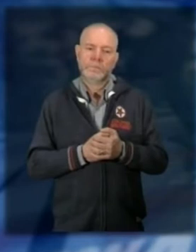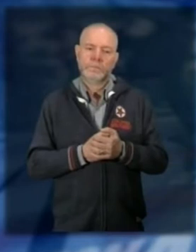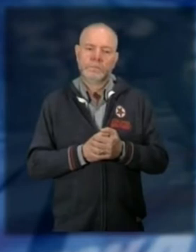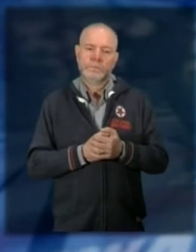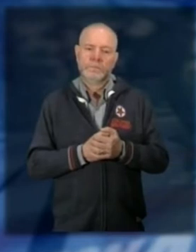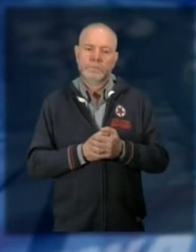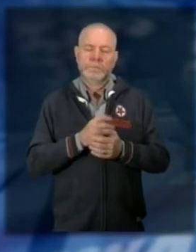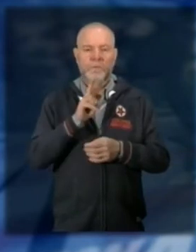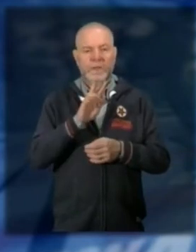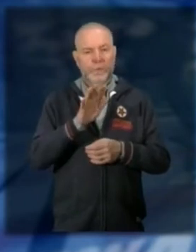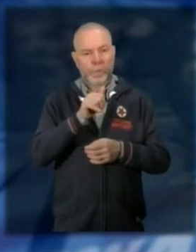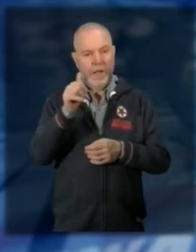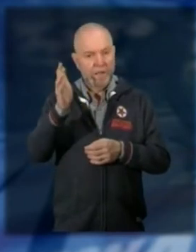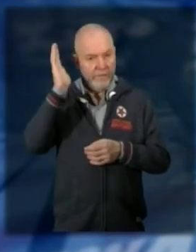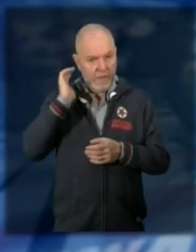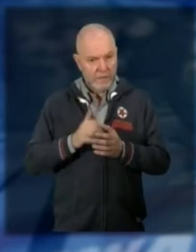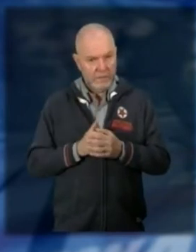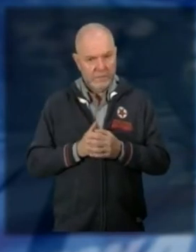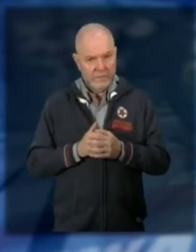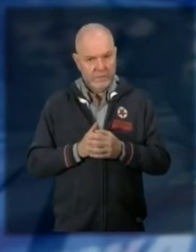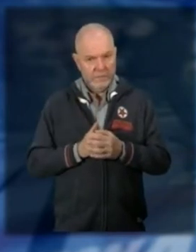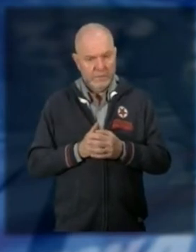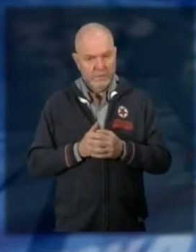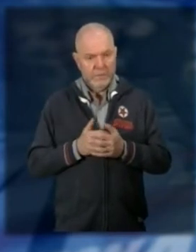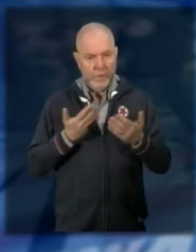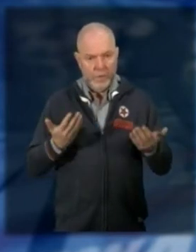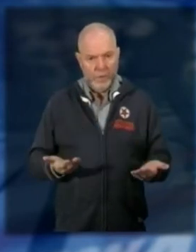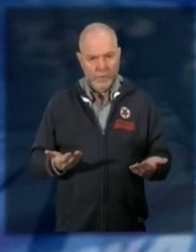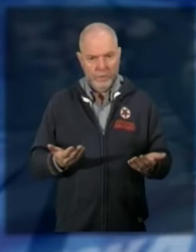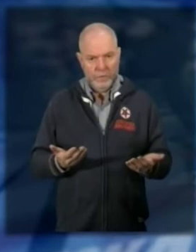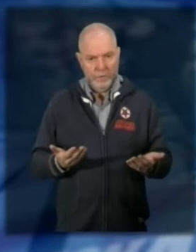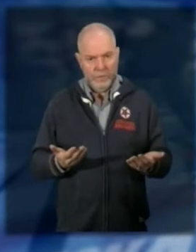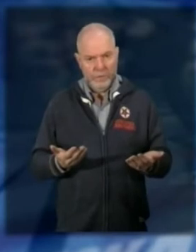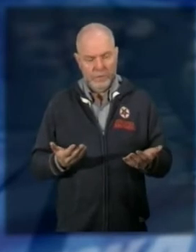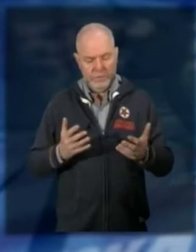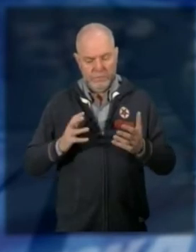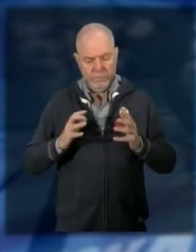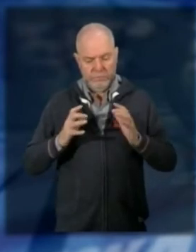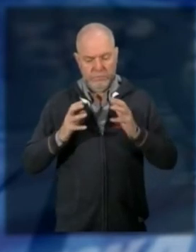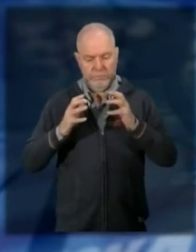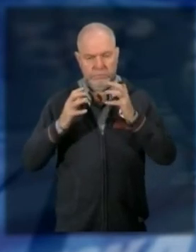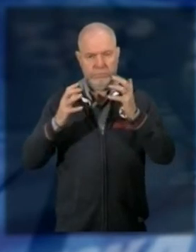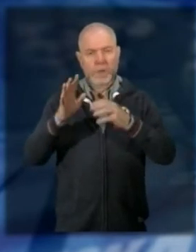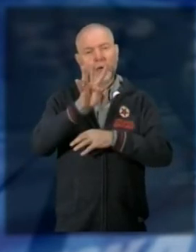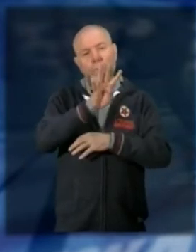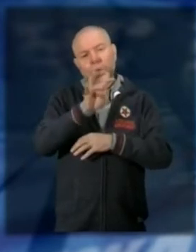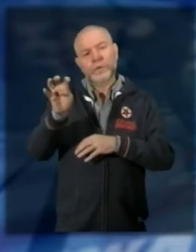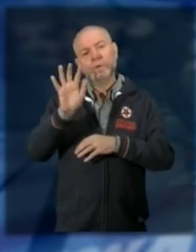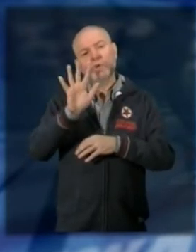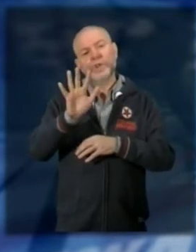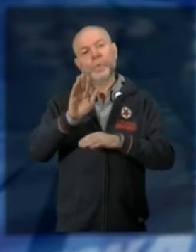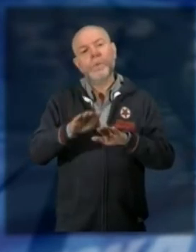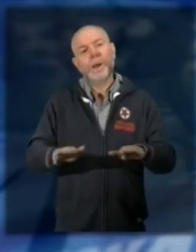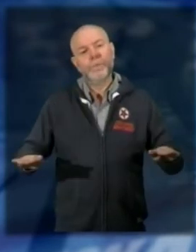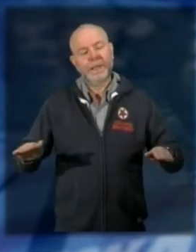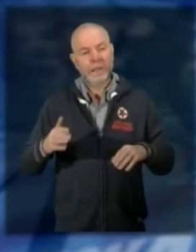25 anni fa ne assistevamo 27 oggi il numero è nettamente salito e siamo 405 minori